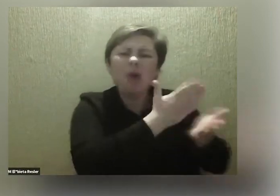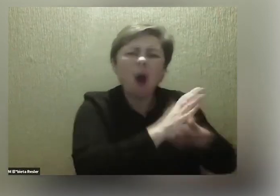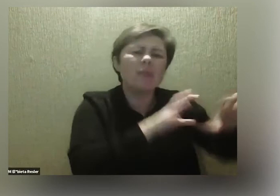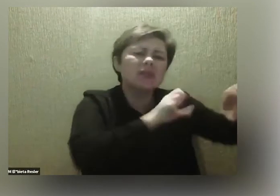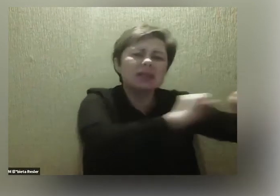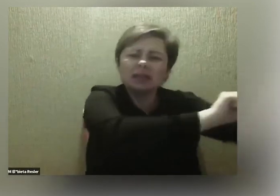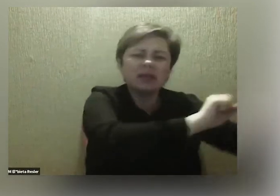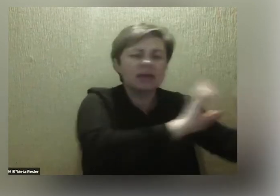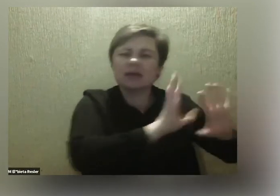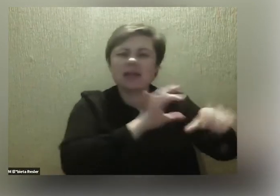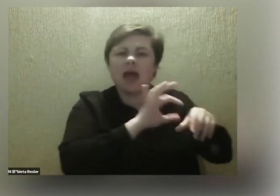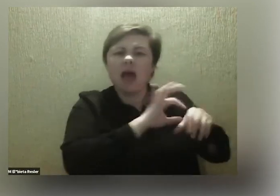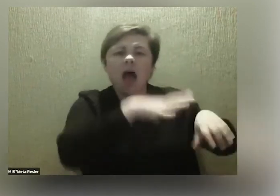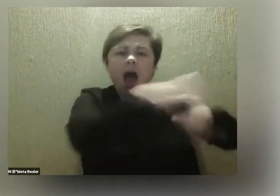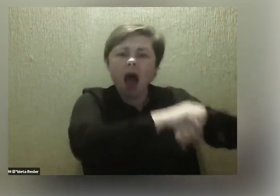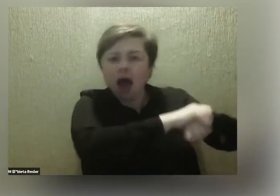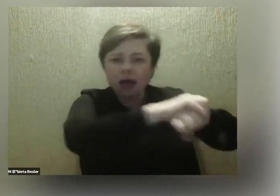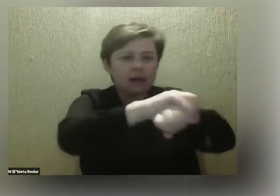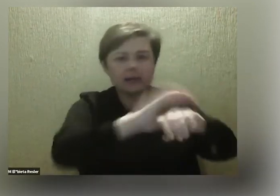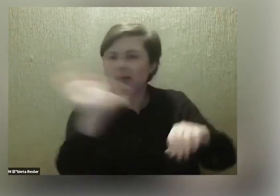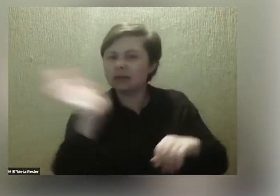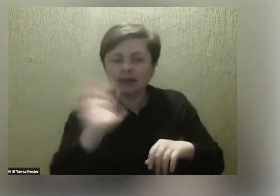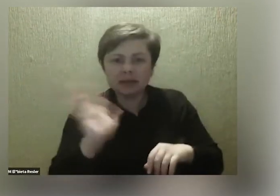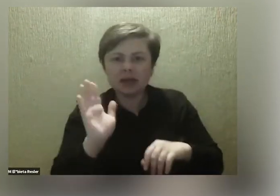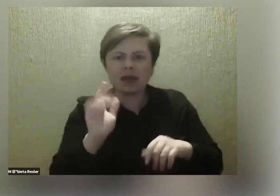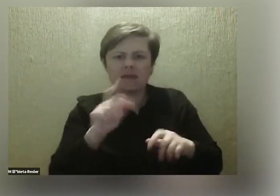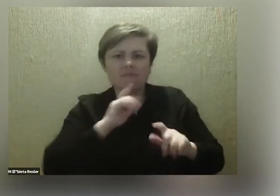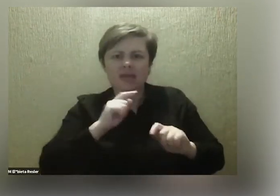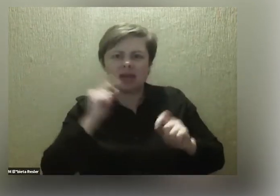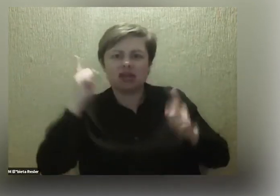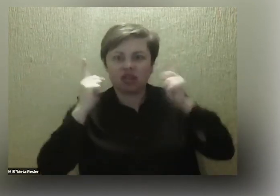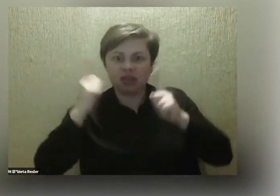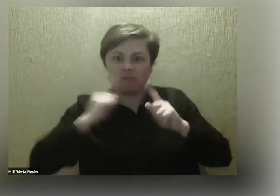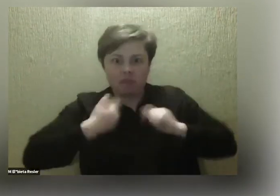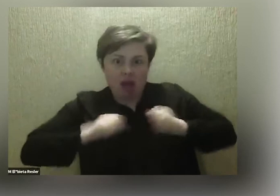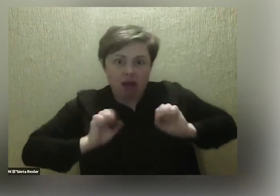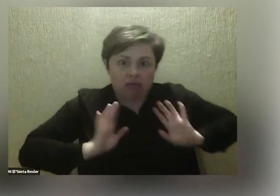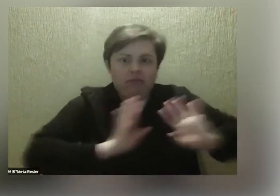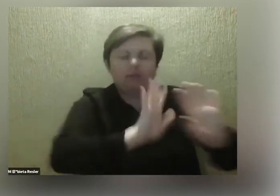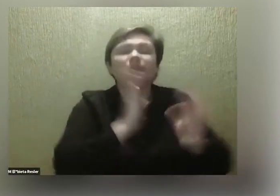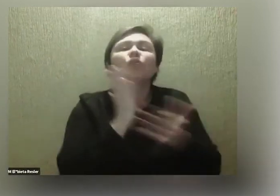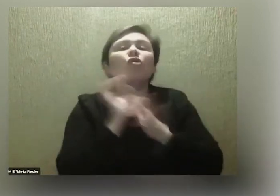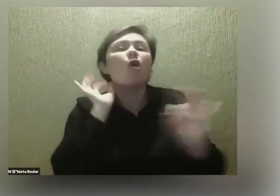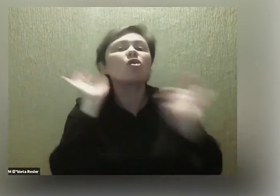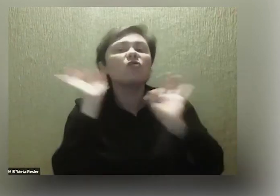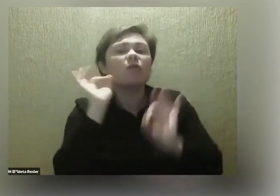wprowadzanie kogoś do autobusu czasami na siłę, bo to też się zdarza, tylko informacja właśnie.